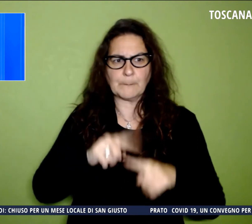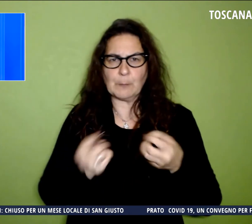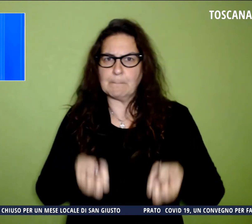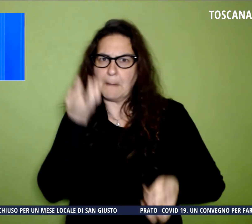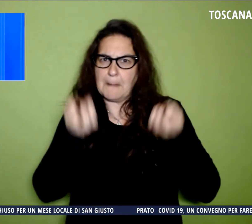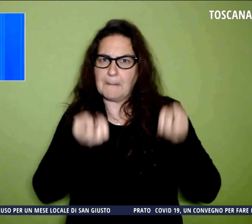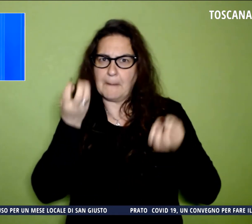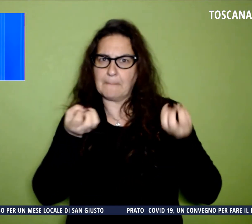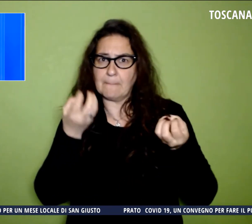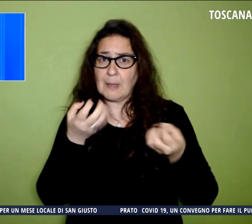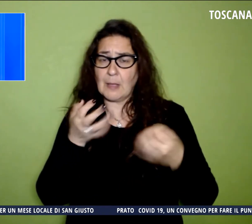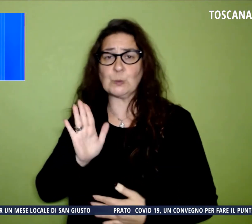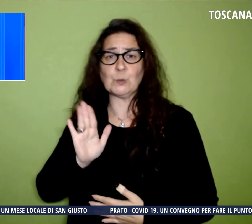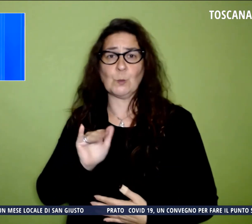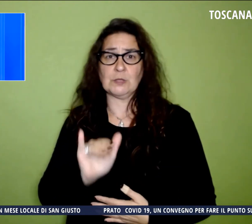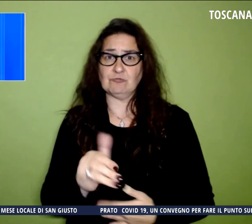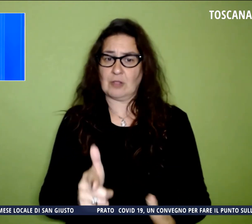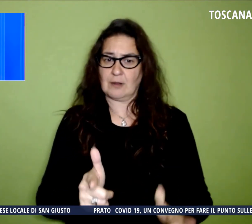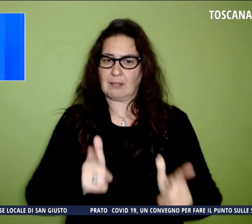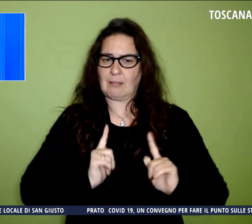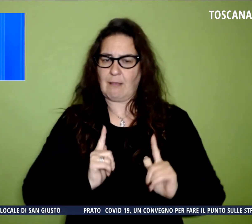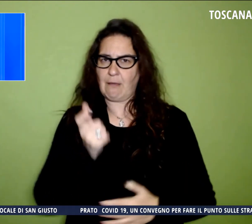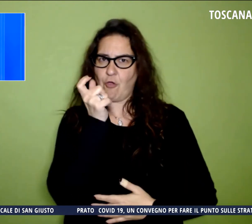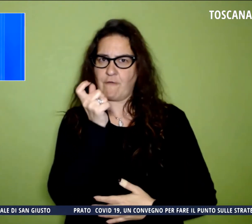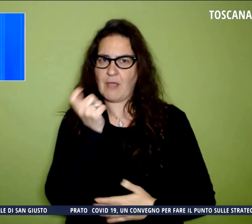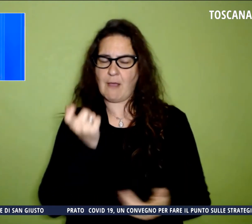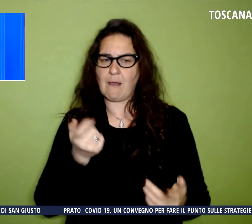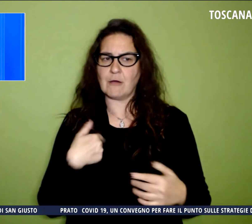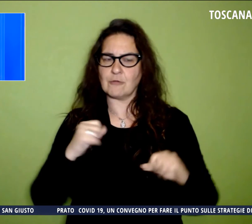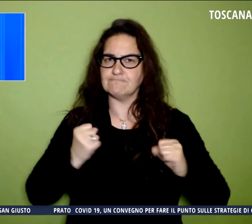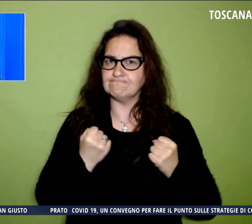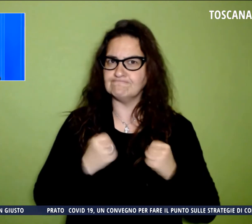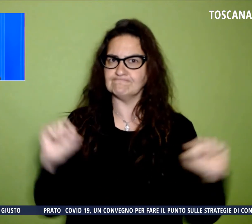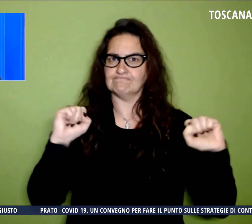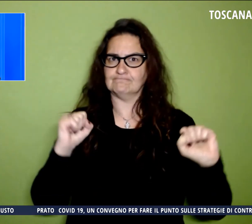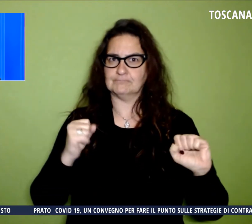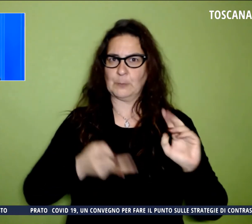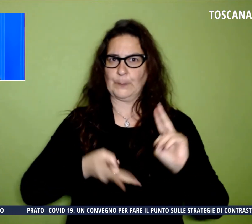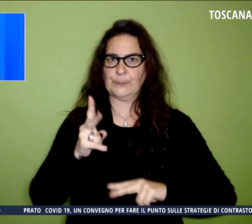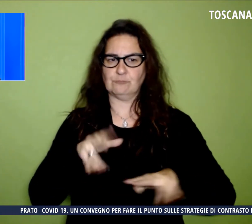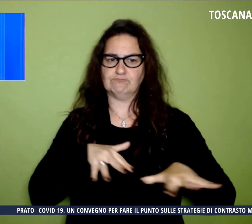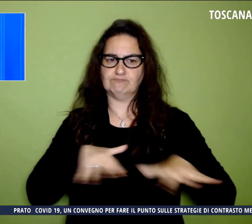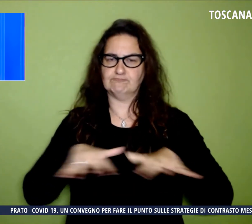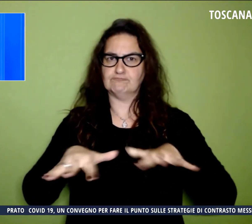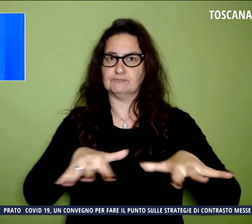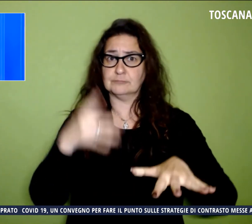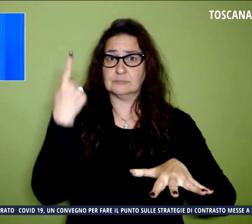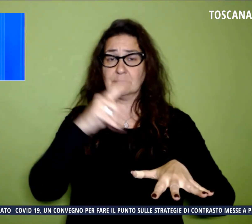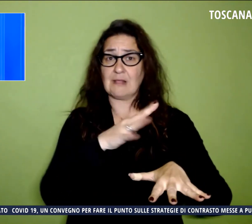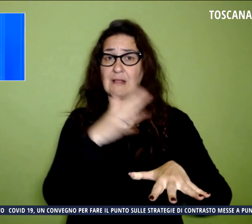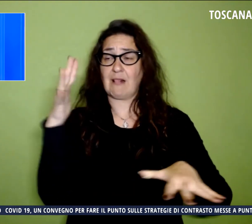spingete i nostri governi ad essere più coraggiosi nella loro azione contro il cambiamento climatico.